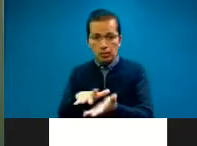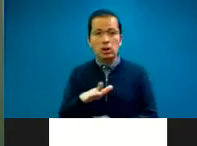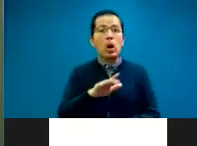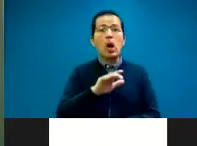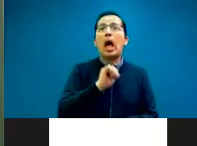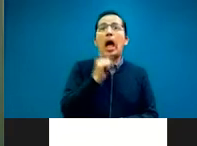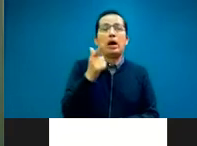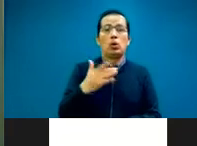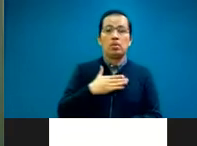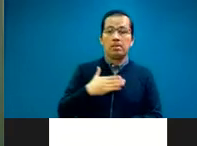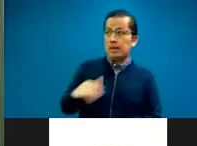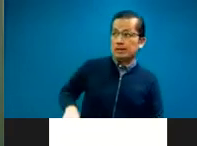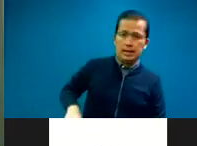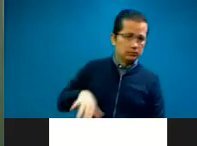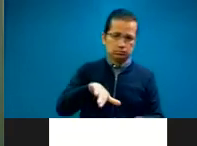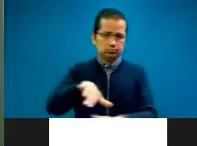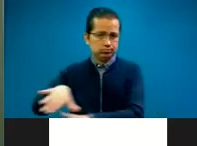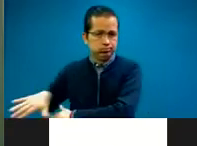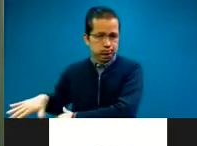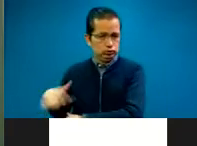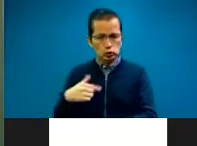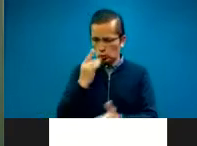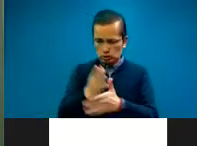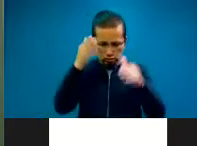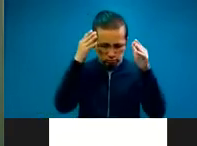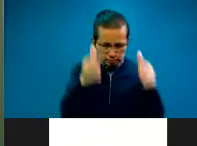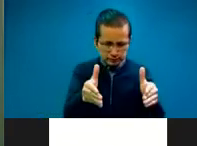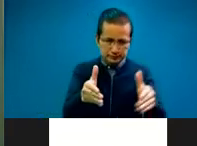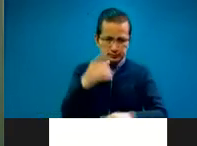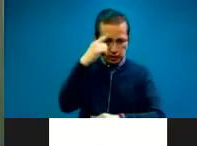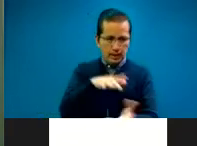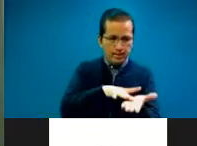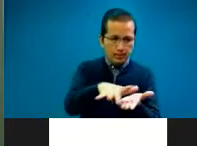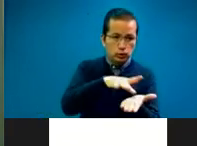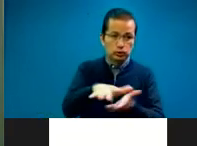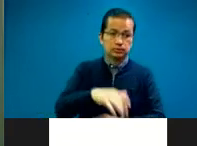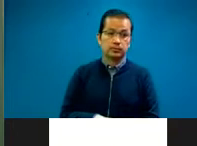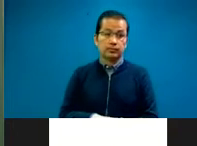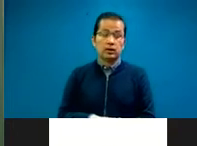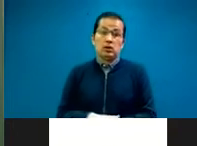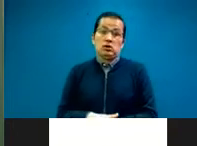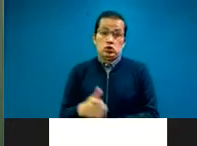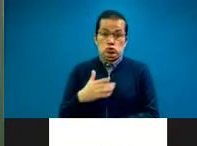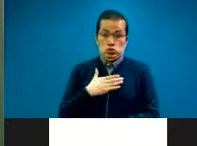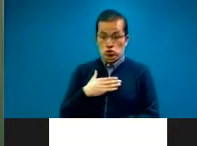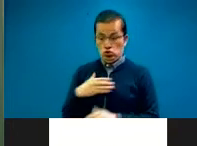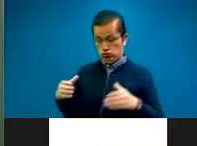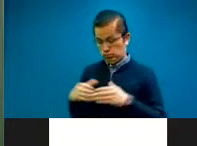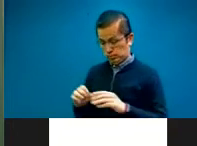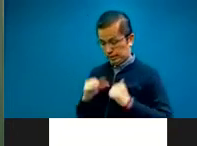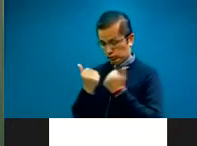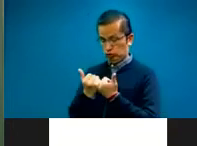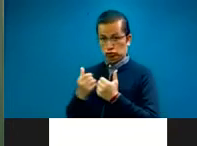función que podamos tener. Cuando yo estoy representando a la asociación, no soy el